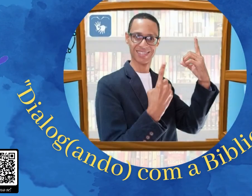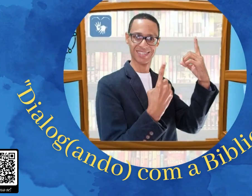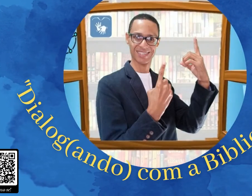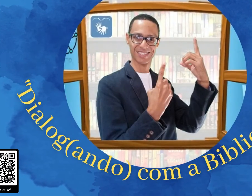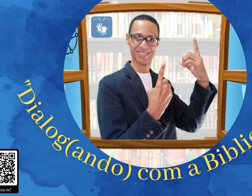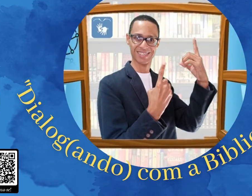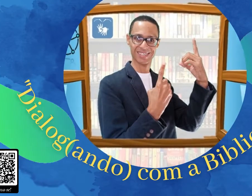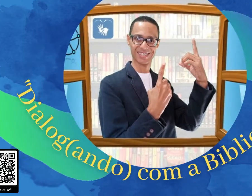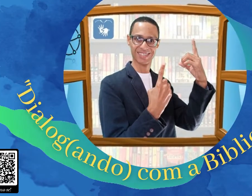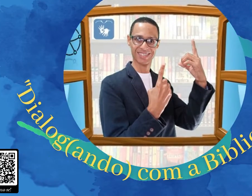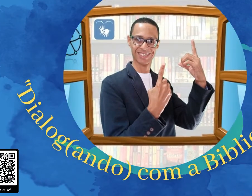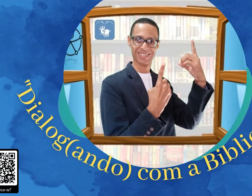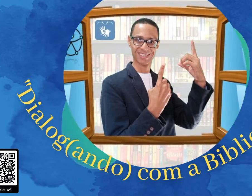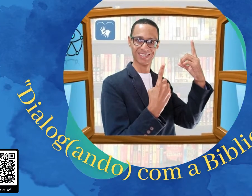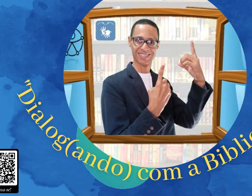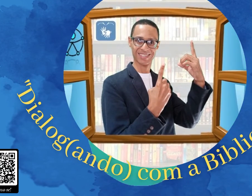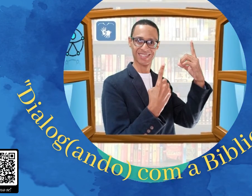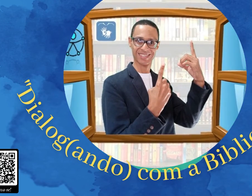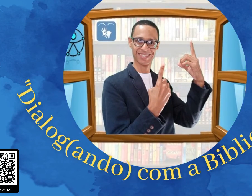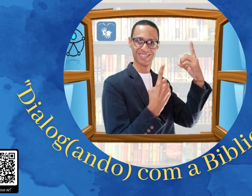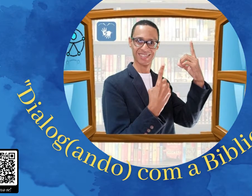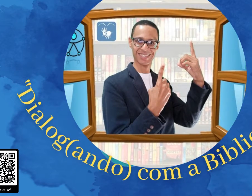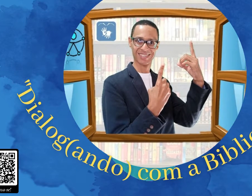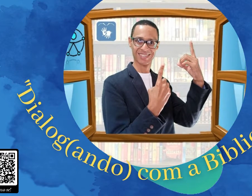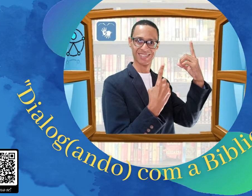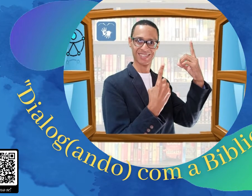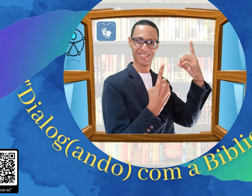Quintena Coelho